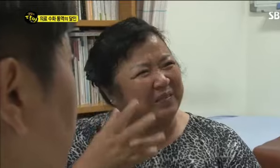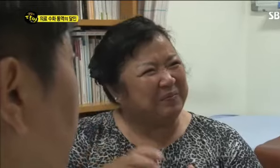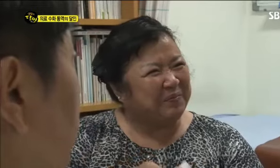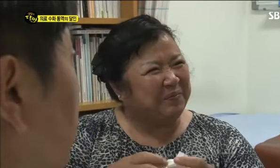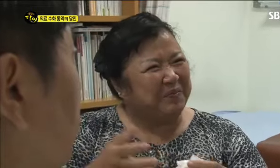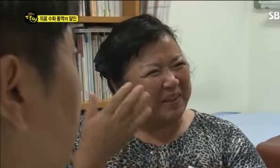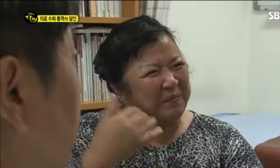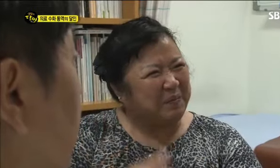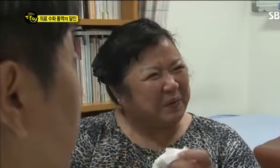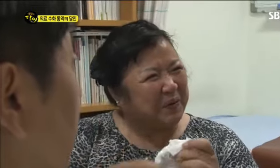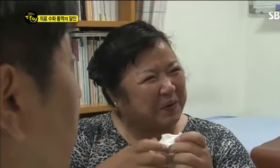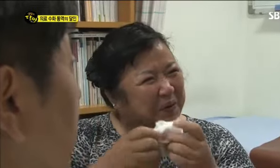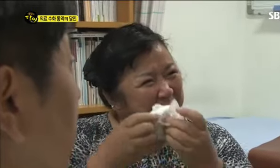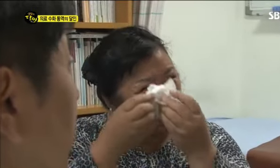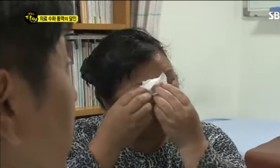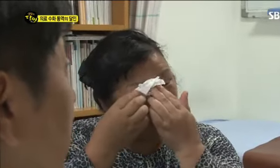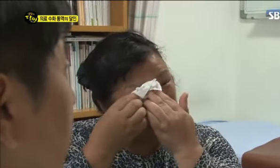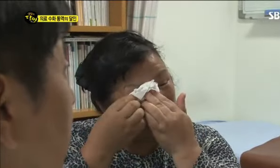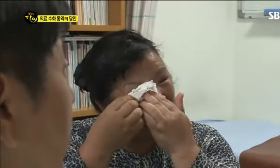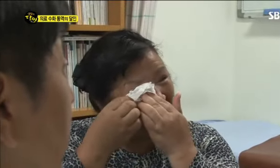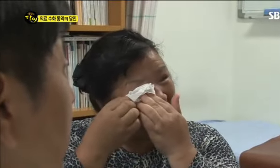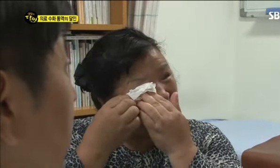흘립니다. 옛날에 이렇게 두 번째.